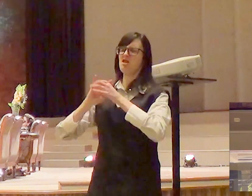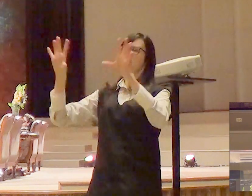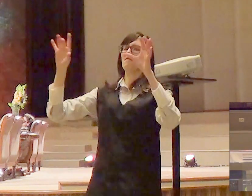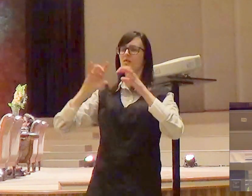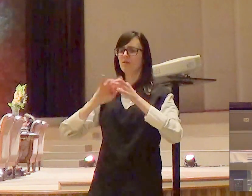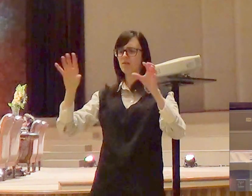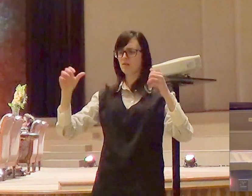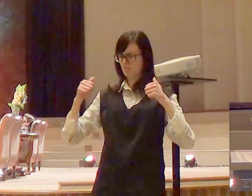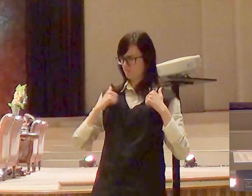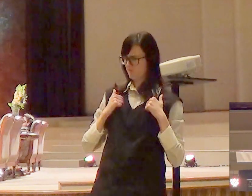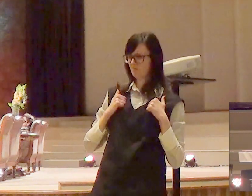bom